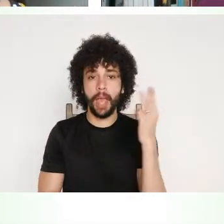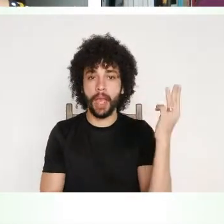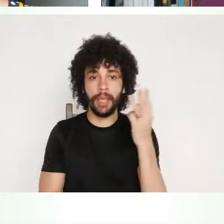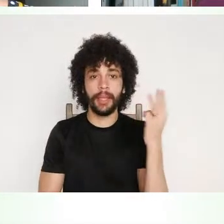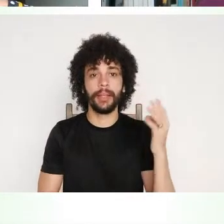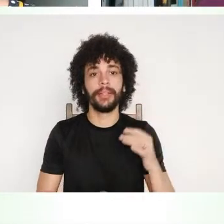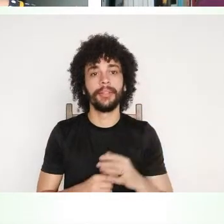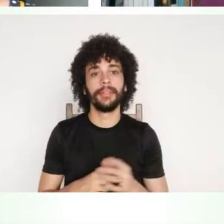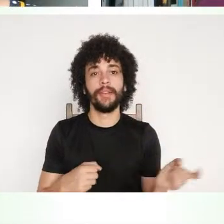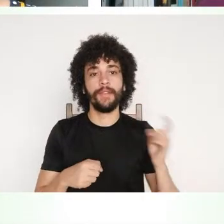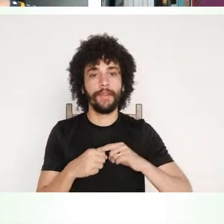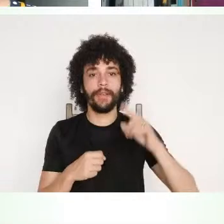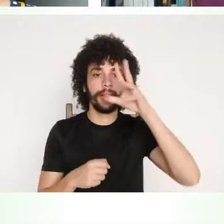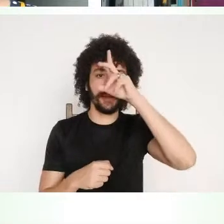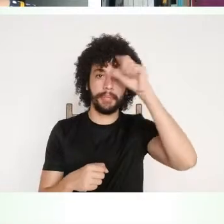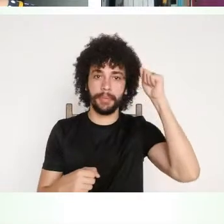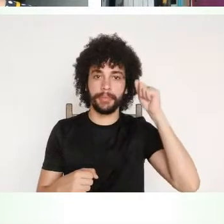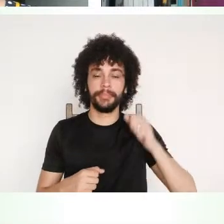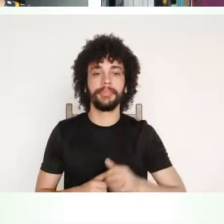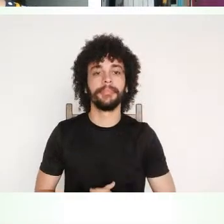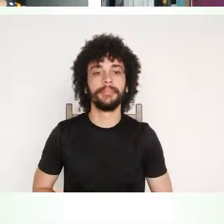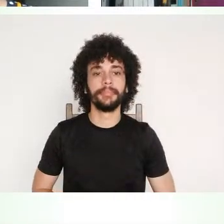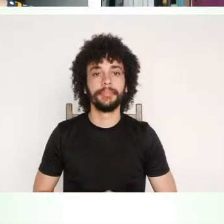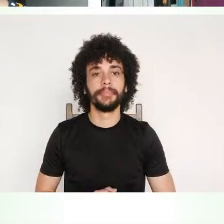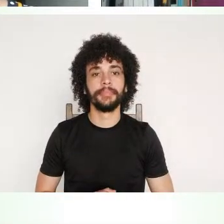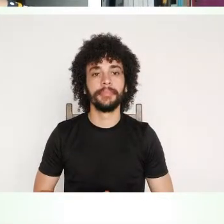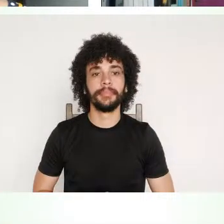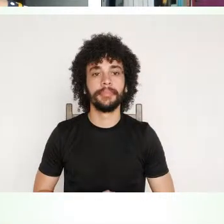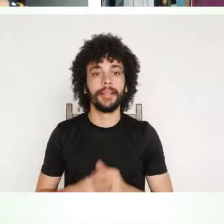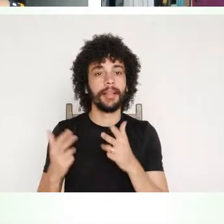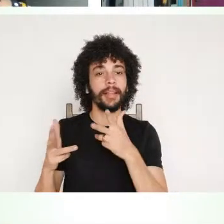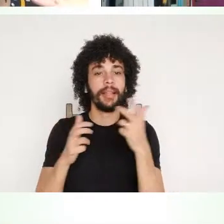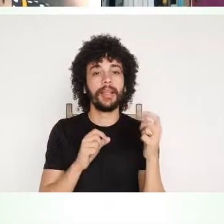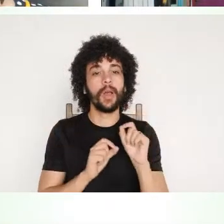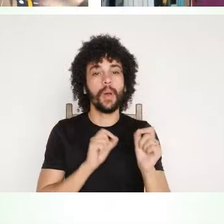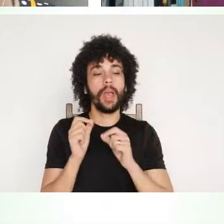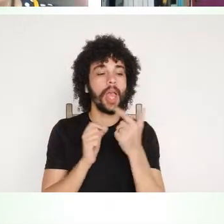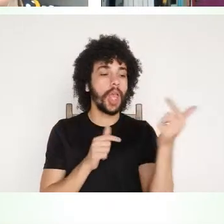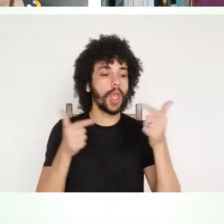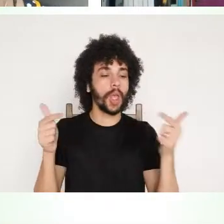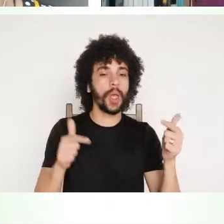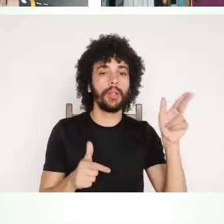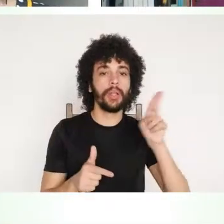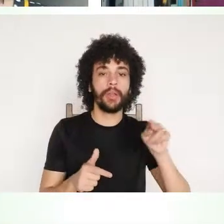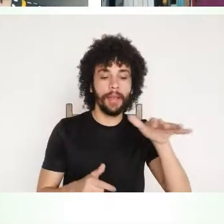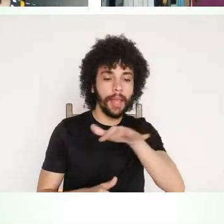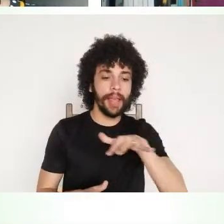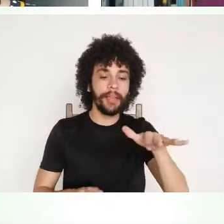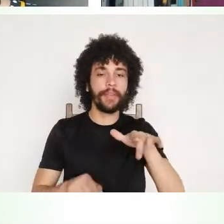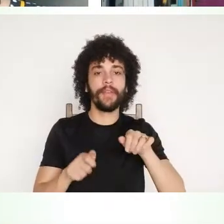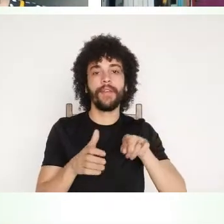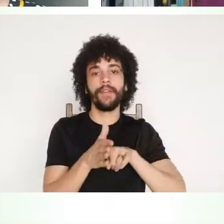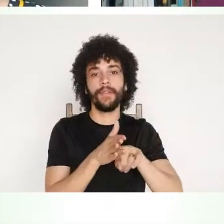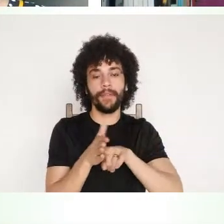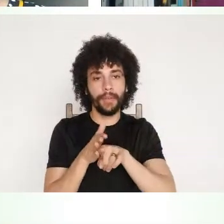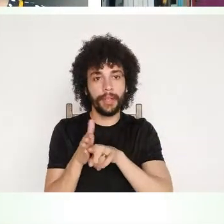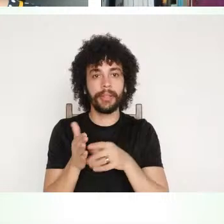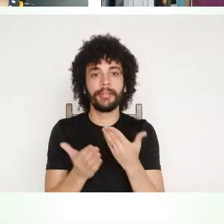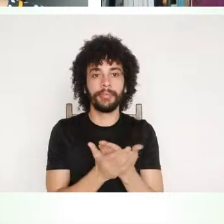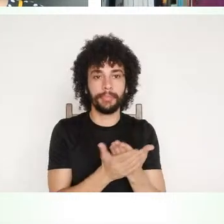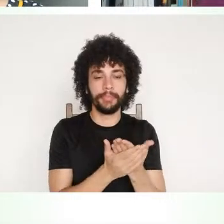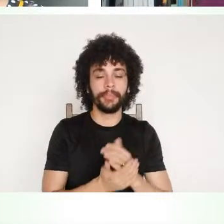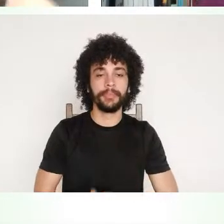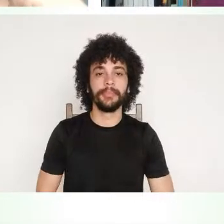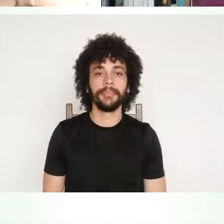Amazônia, sabe, e ver o que que as outras universidades na Amazônia estão fazendo, né,